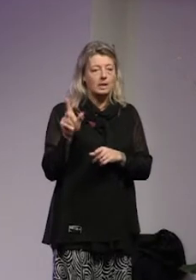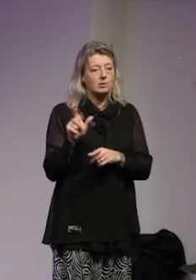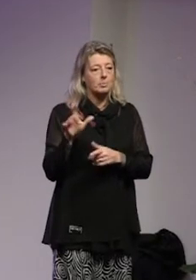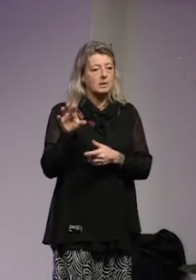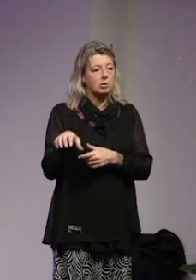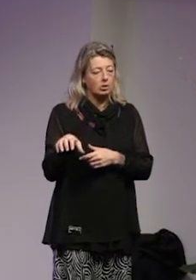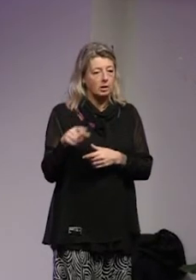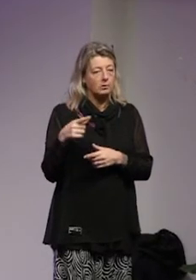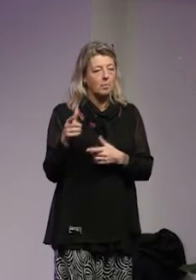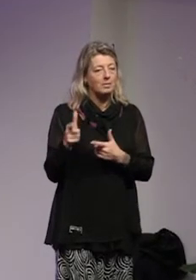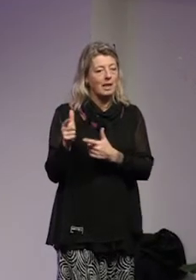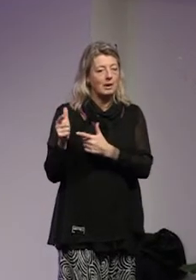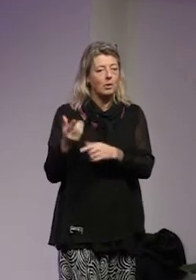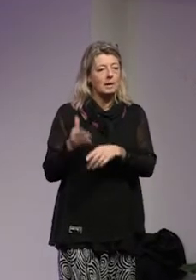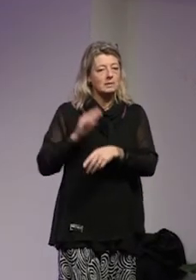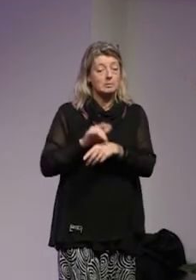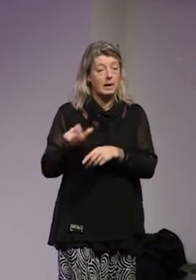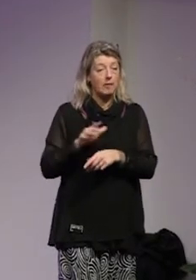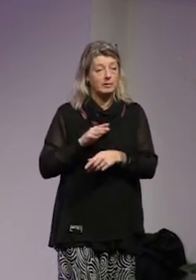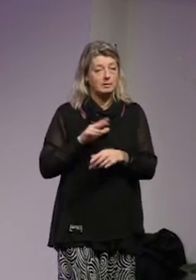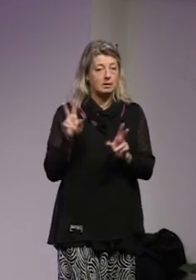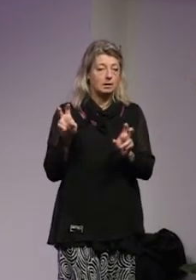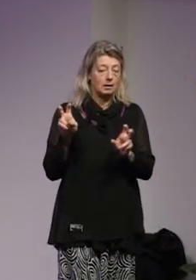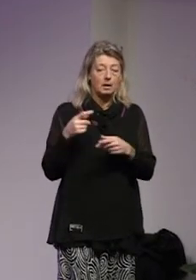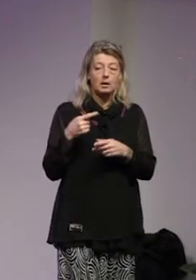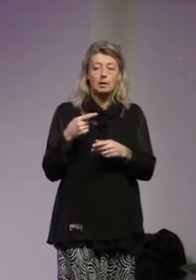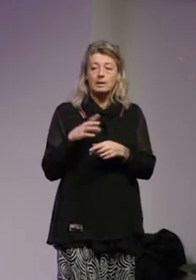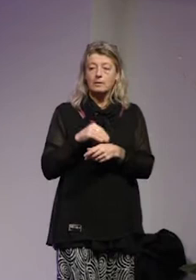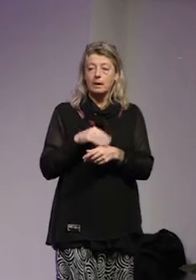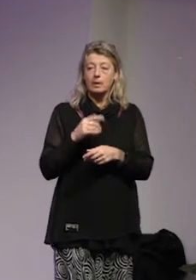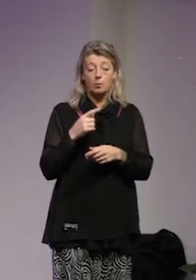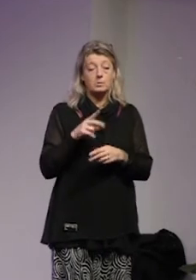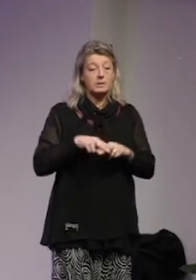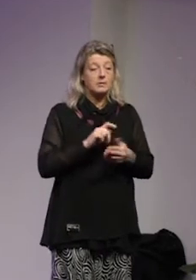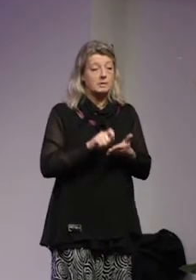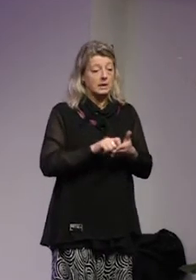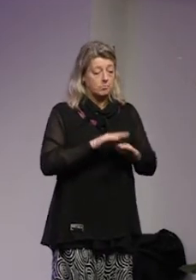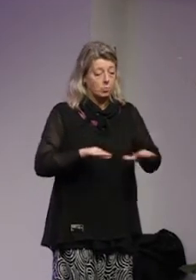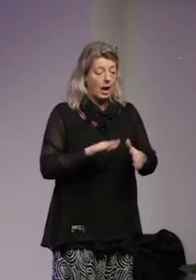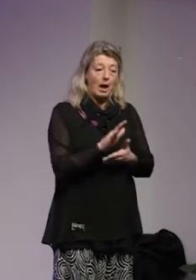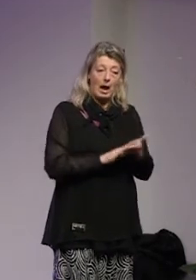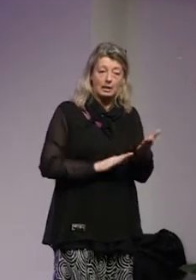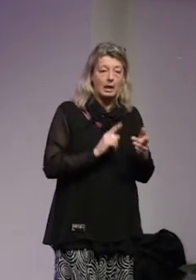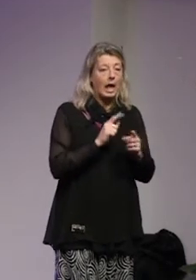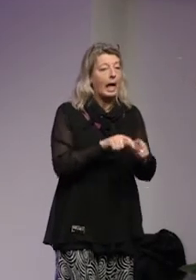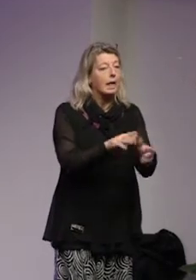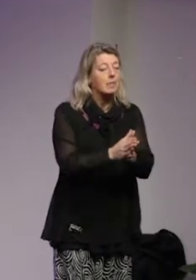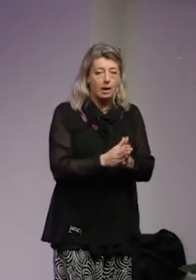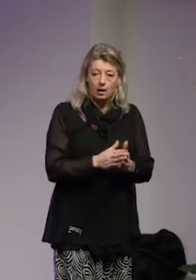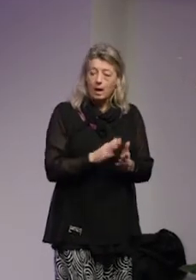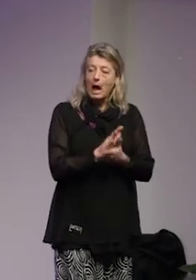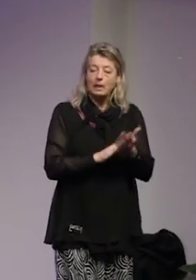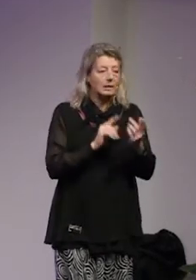de så kallade terror-experter som finns i det här landet är framförallt skrivbordsteoretiker som aldrig hänger med knappt